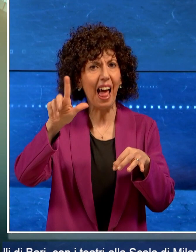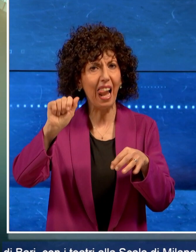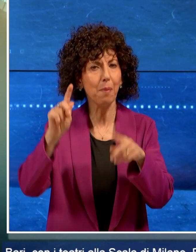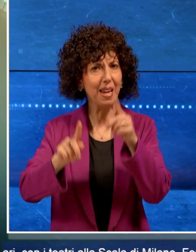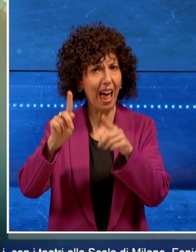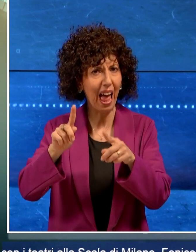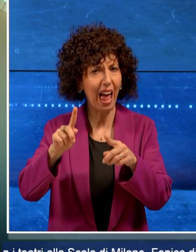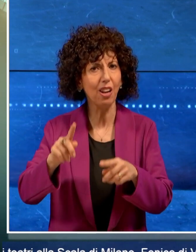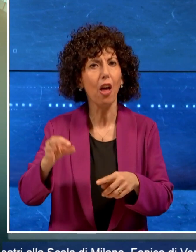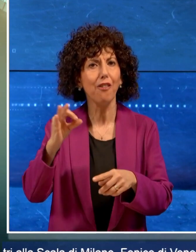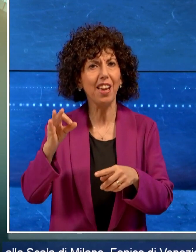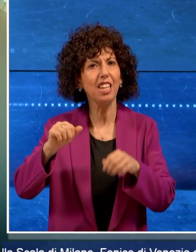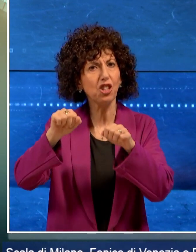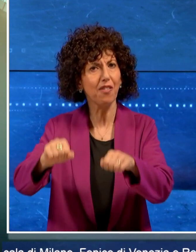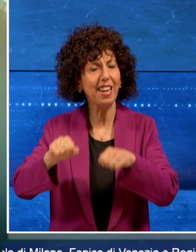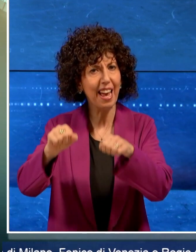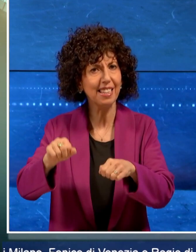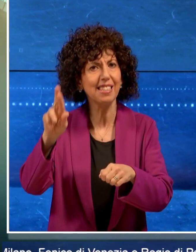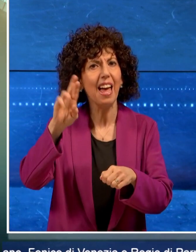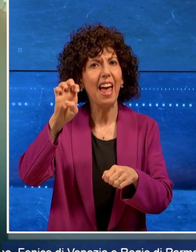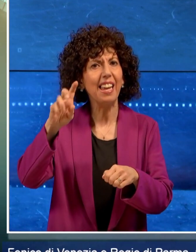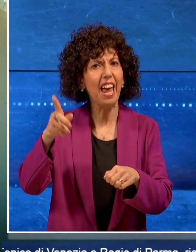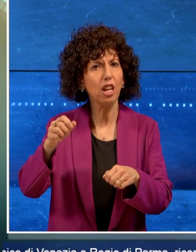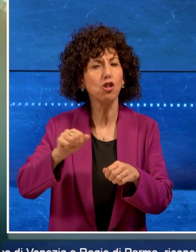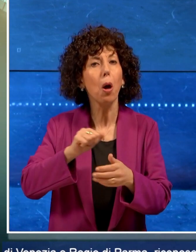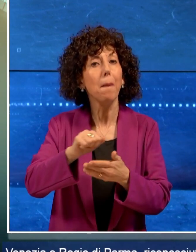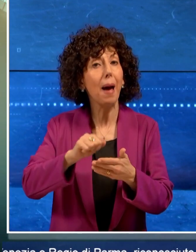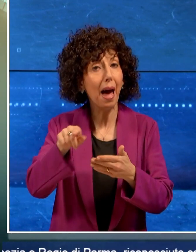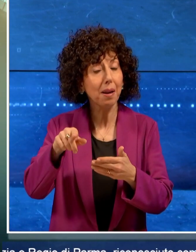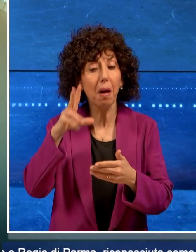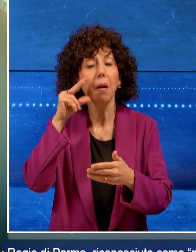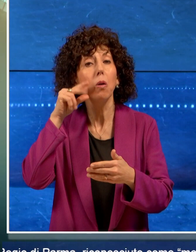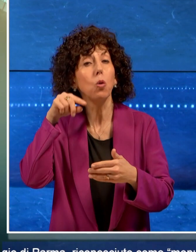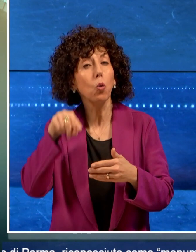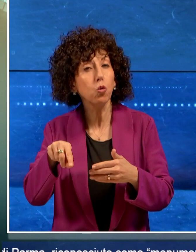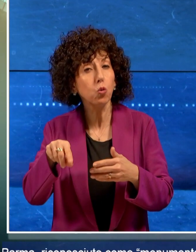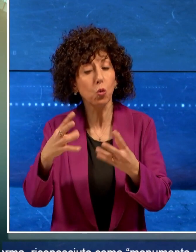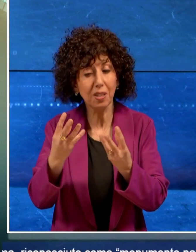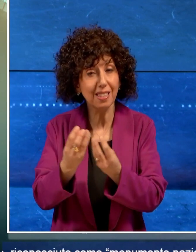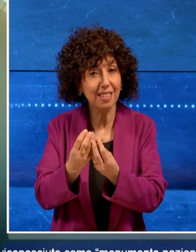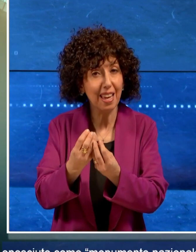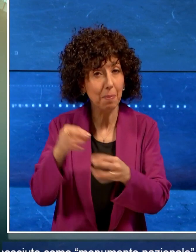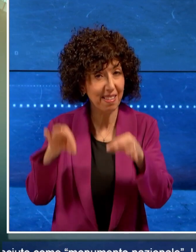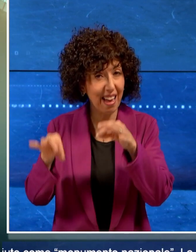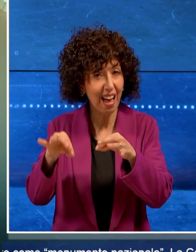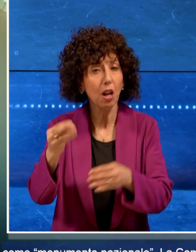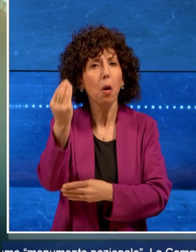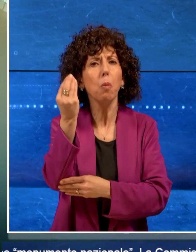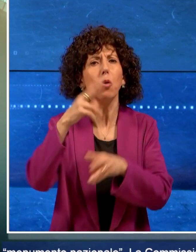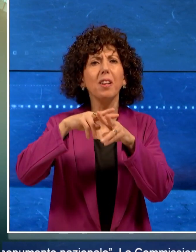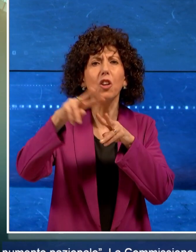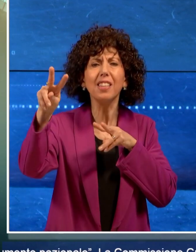Venezia e Reggio di Parma riconosciuto come Monumento Nazionale. La Commissione